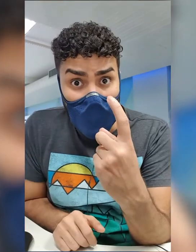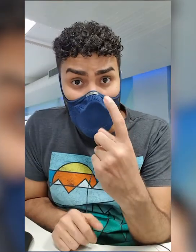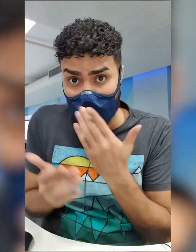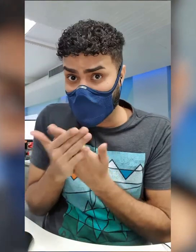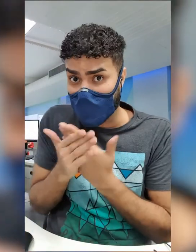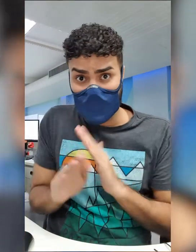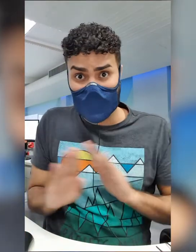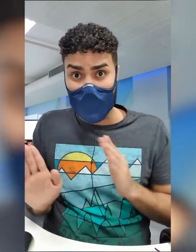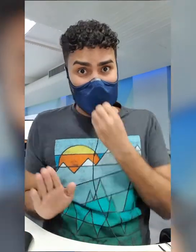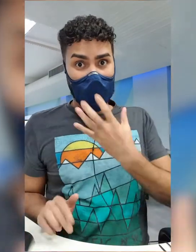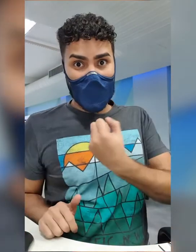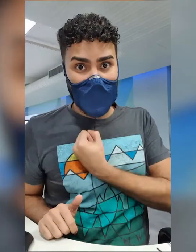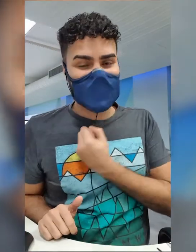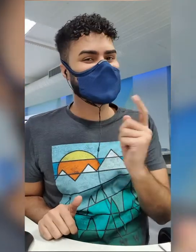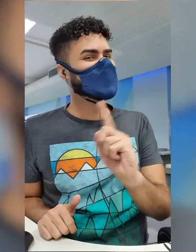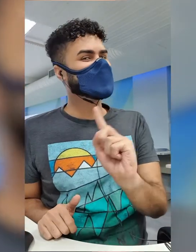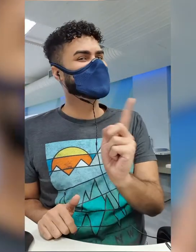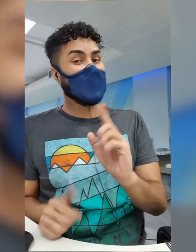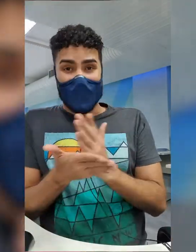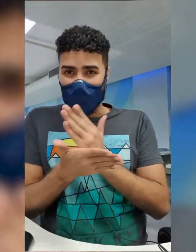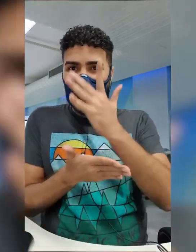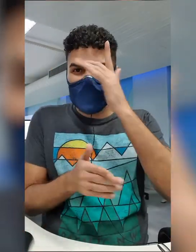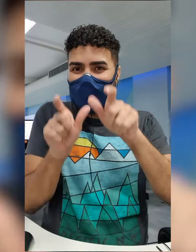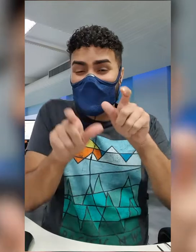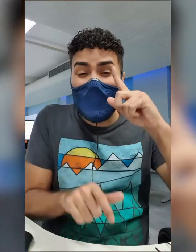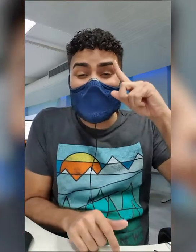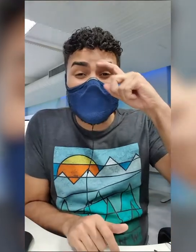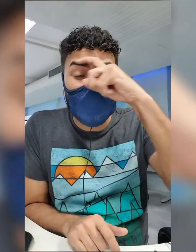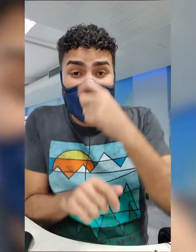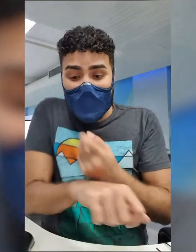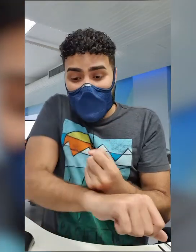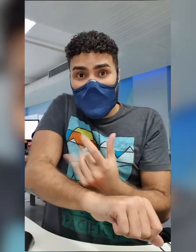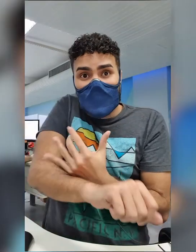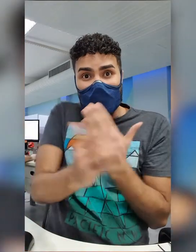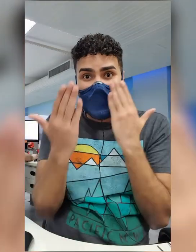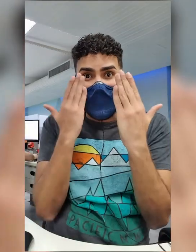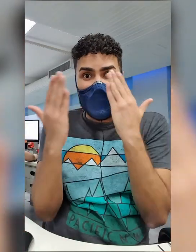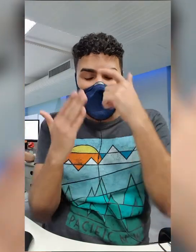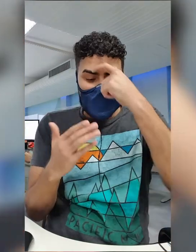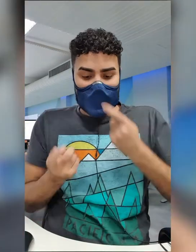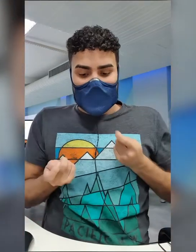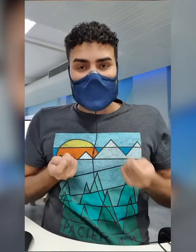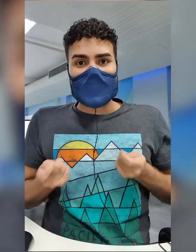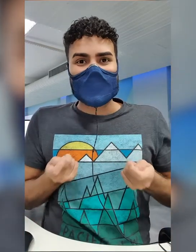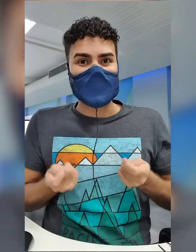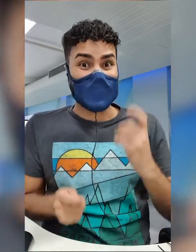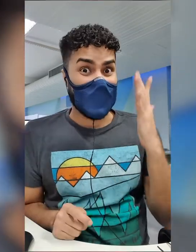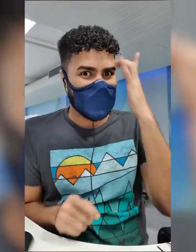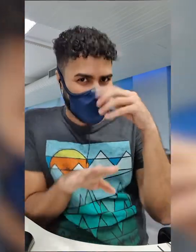desempenho. Muitas pessoas têm dificuldades com o lado emocional. Amanhã nós vamos conhecer algumas dicas para